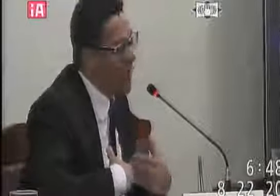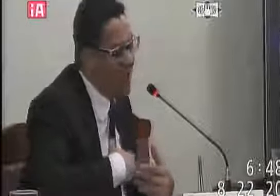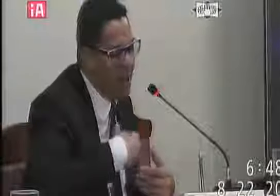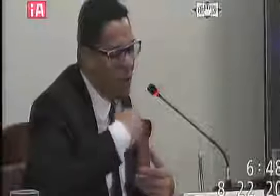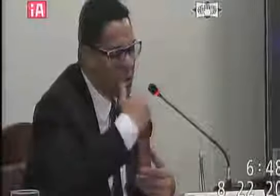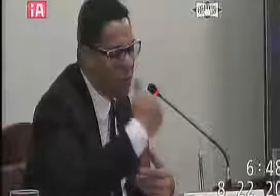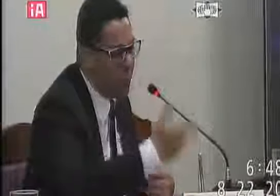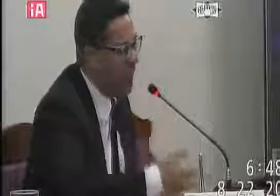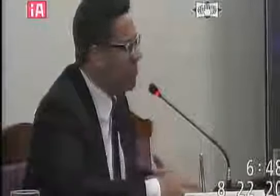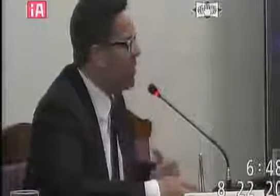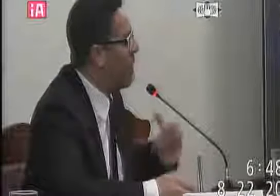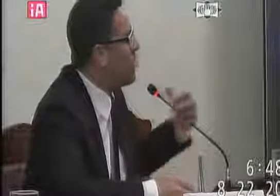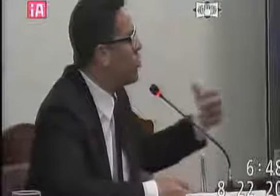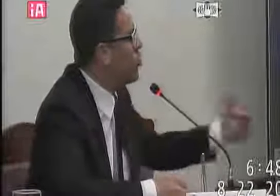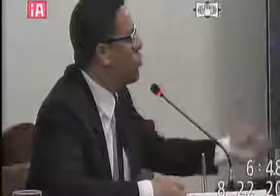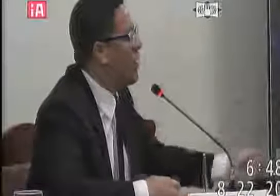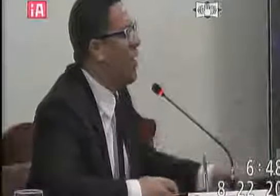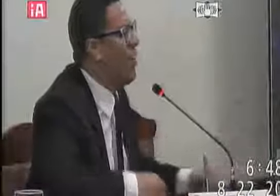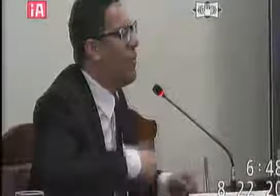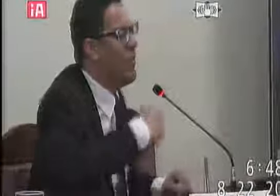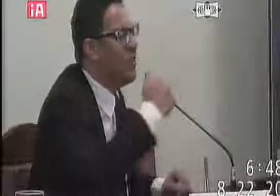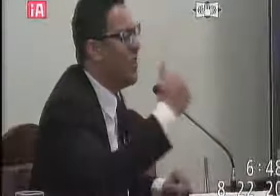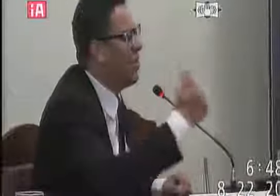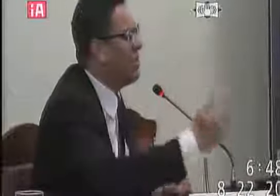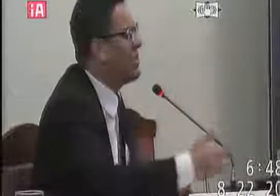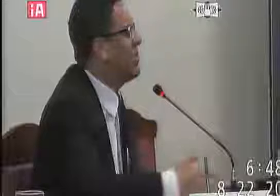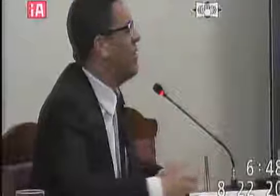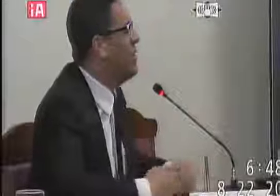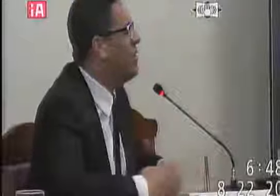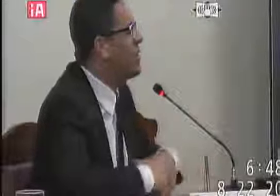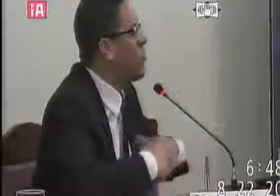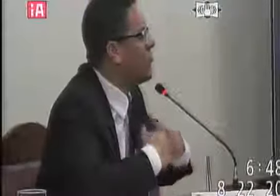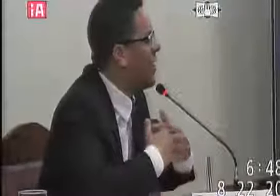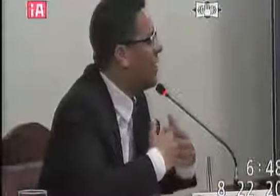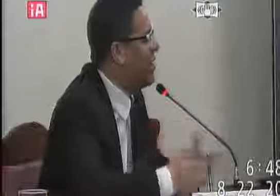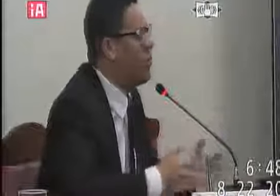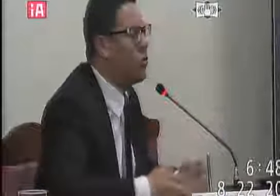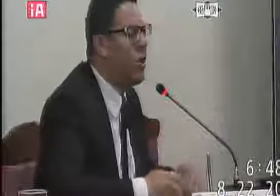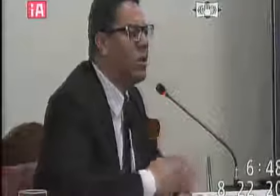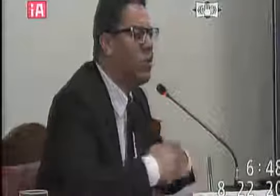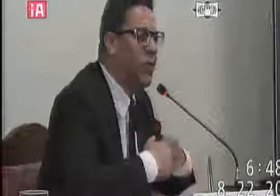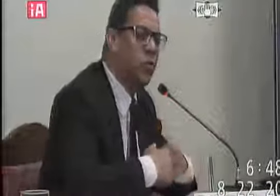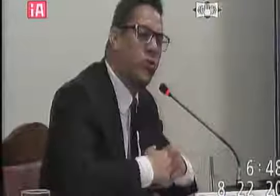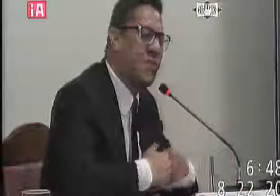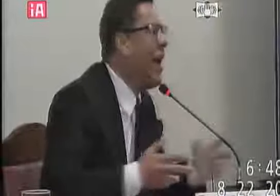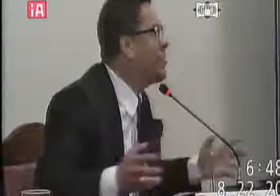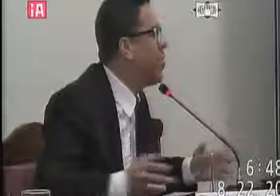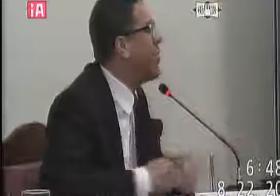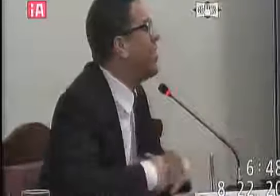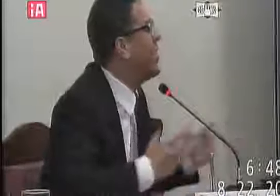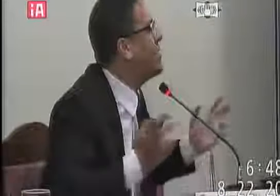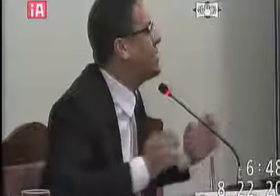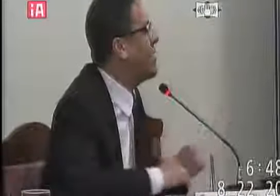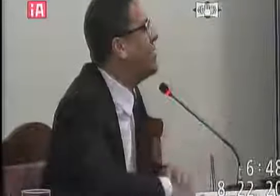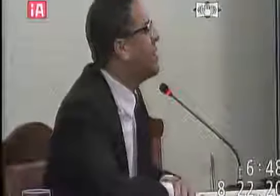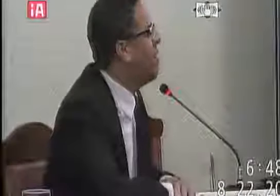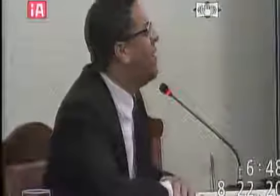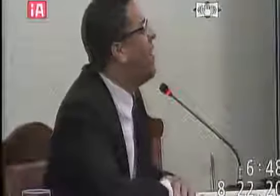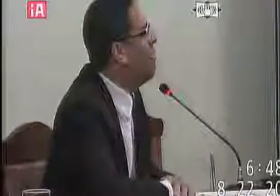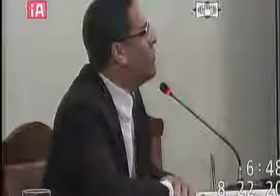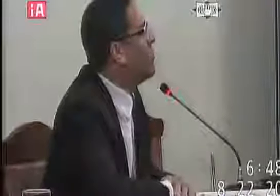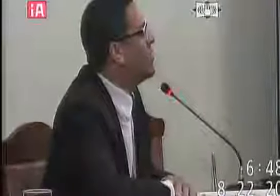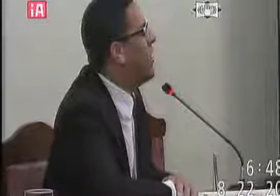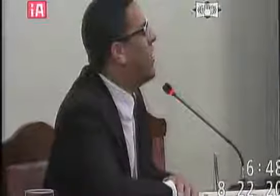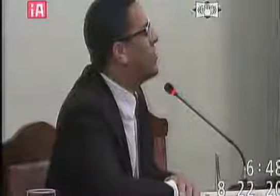é recursos humanos é a parte estrutural é a parte de alimentação são as fake news são os filhos do desastre o que mais tem nessa cidade aqui